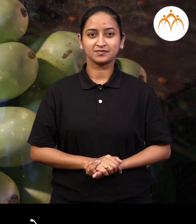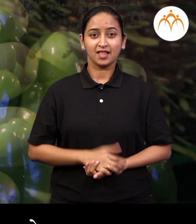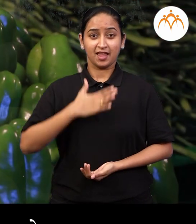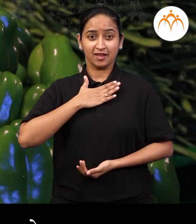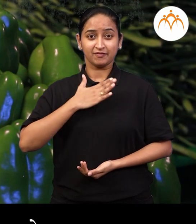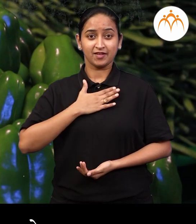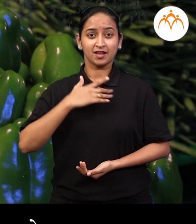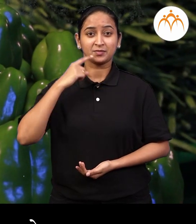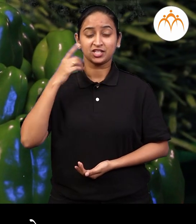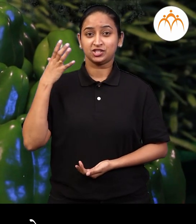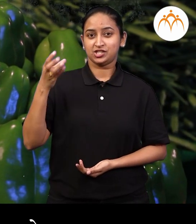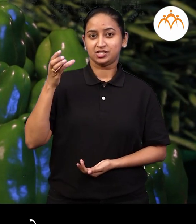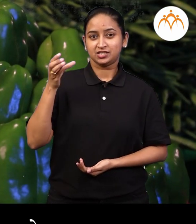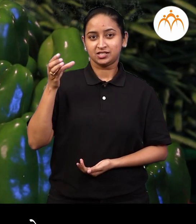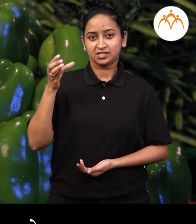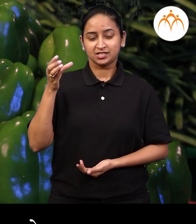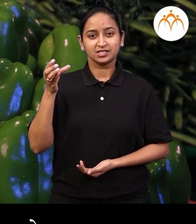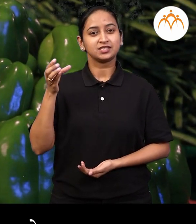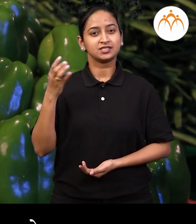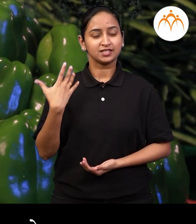ढूबली मिर्ची आहे